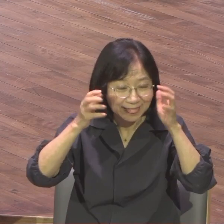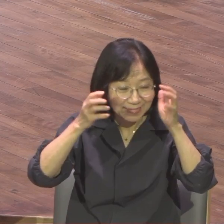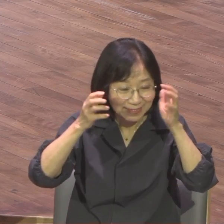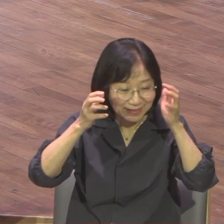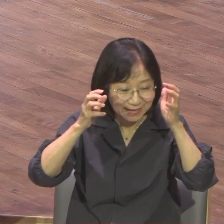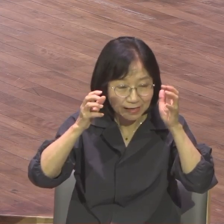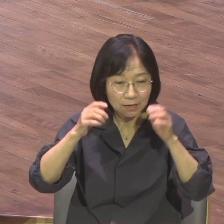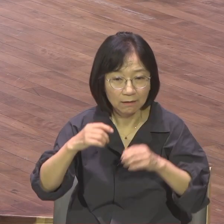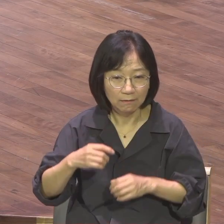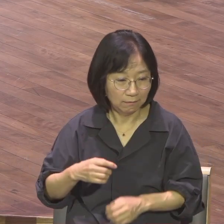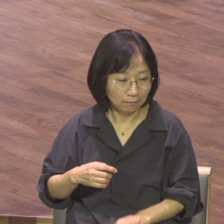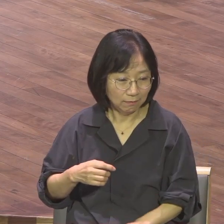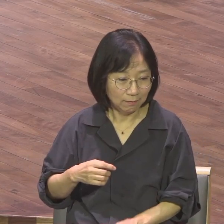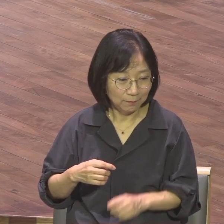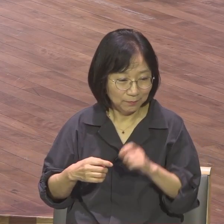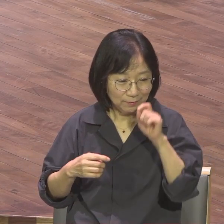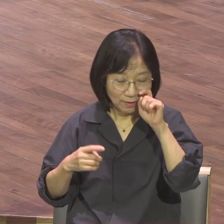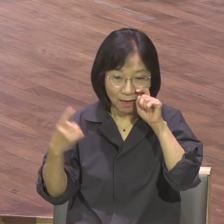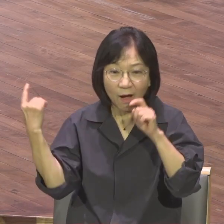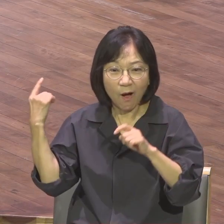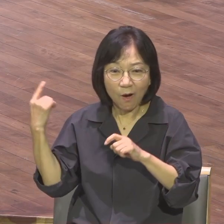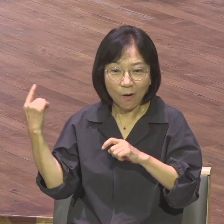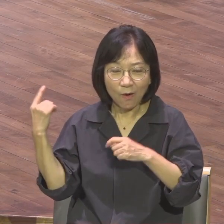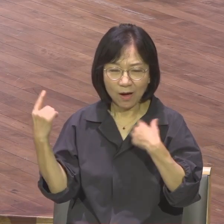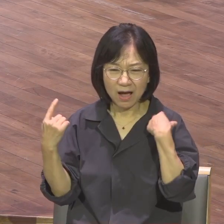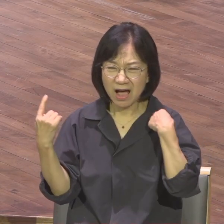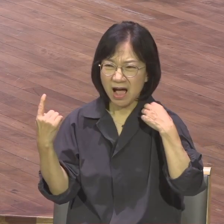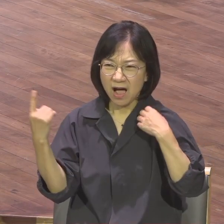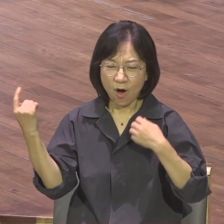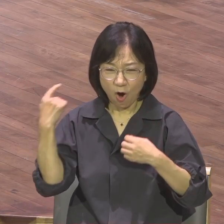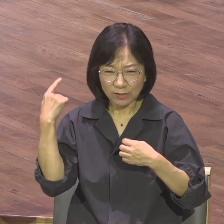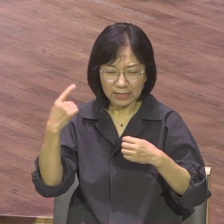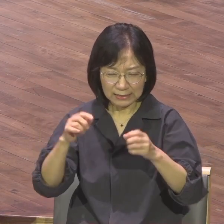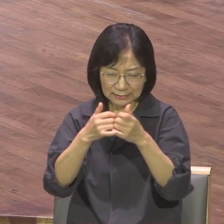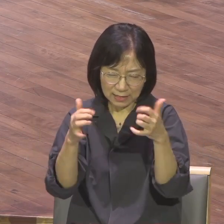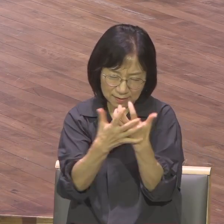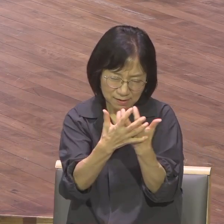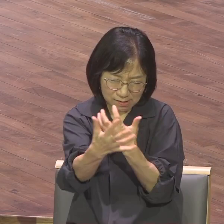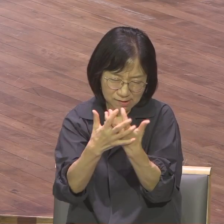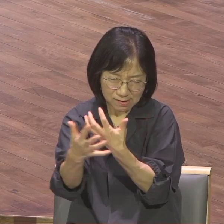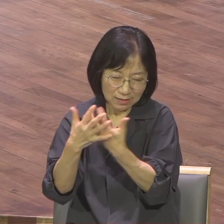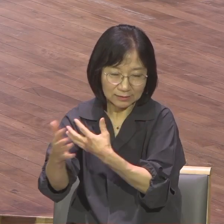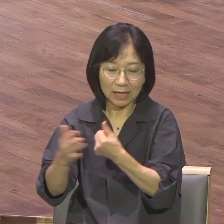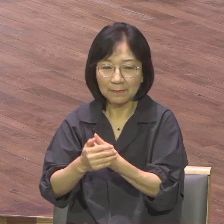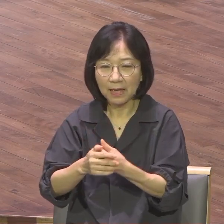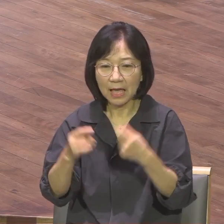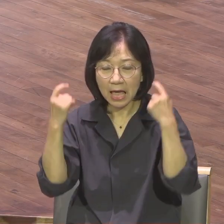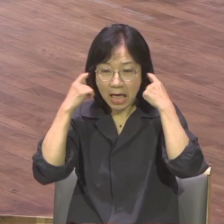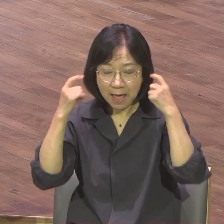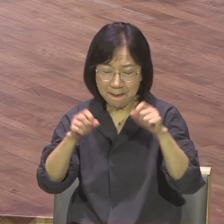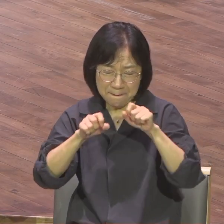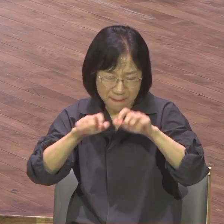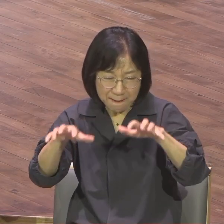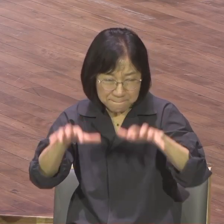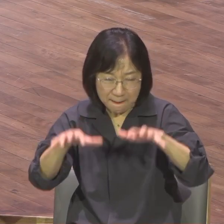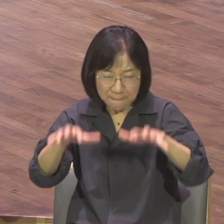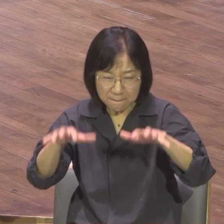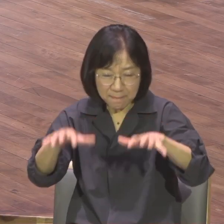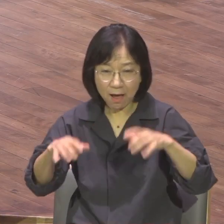랩루트 대회가 지금 스크린하고 엄청났거든요. 소리가 막 너무 커서 애들이 울고 날리고 갑자기 비트가 쿵쾅쿵쾅 뛰죠.